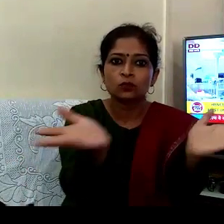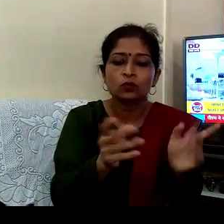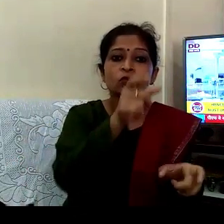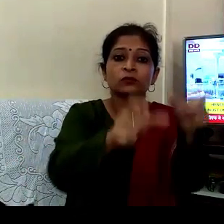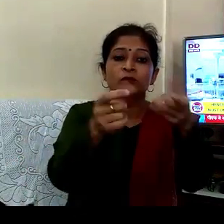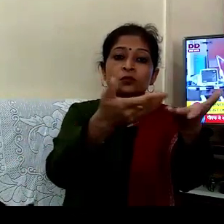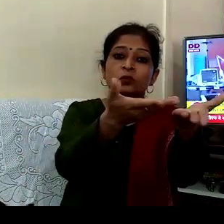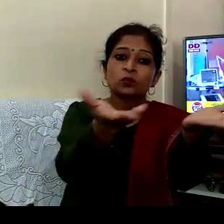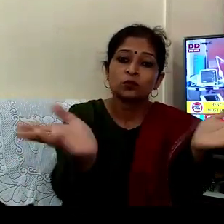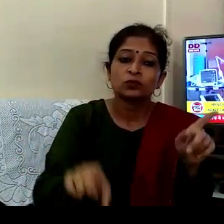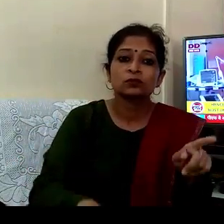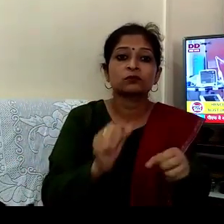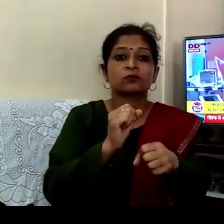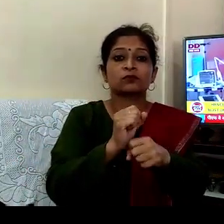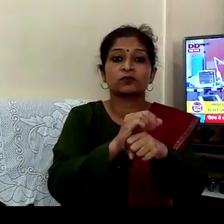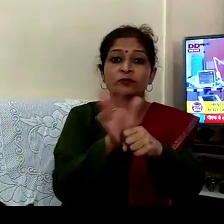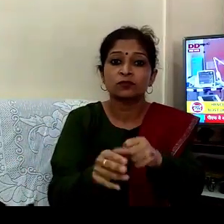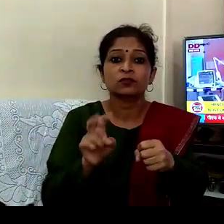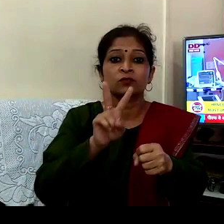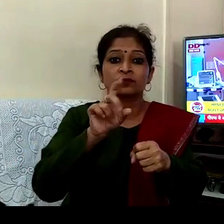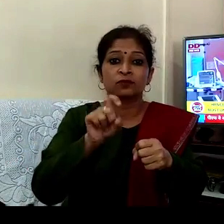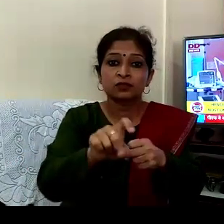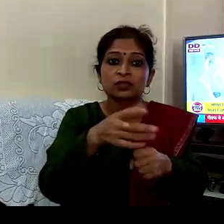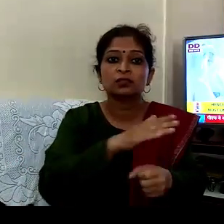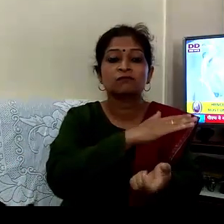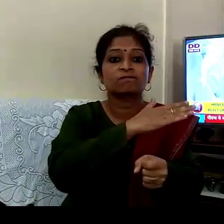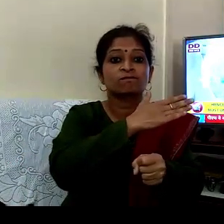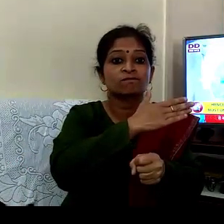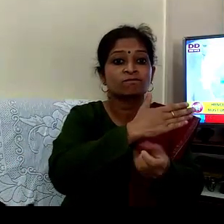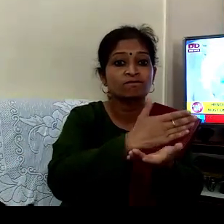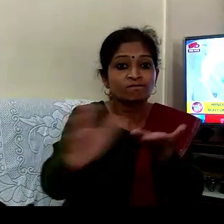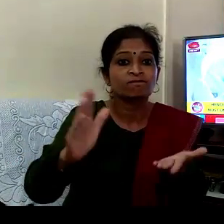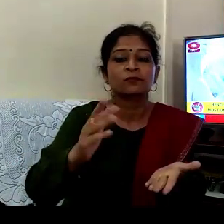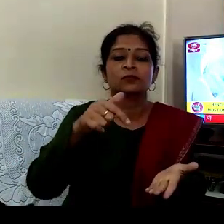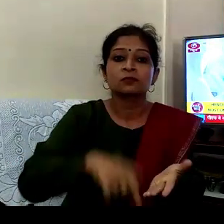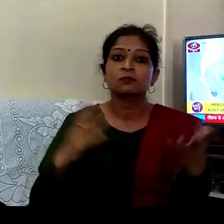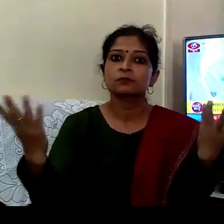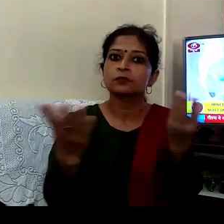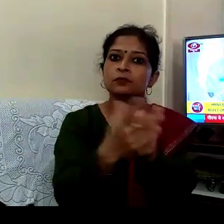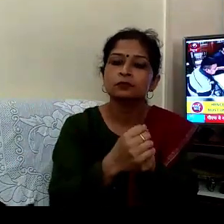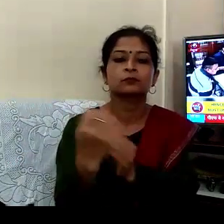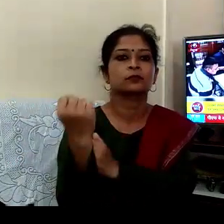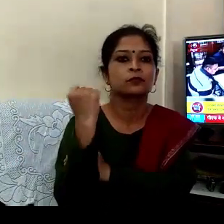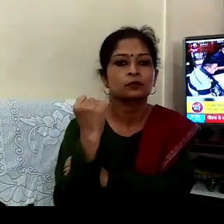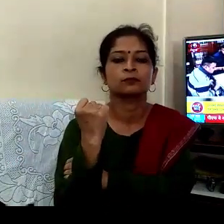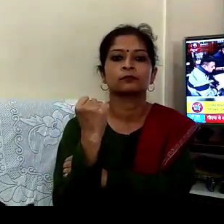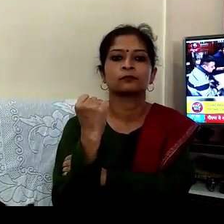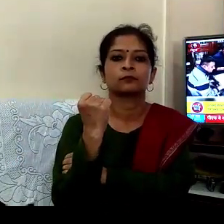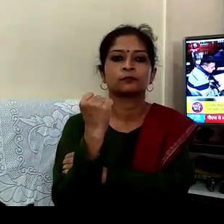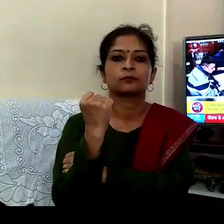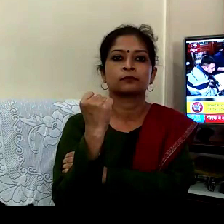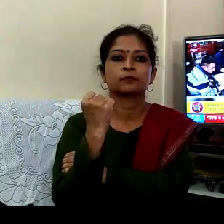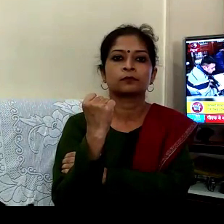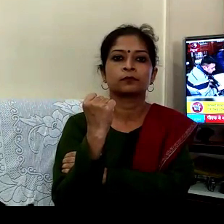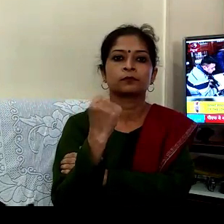جاتی کو اس وائرس کے ختم کرنے کے لیے ایک جوٹ ہو کر سنکل پر لینا ہی ہوگا کچھ